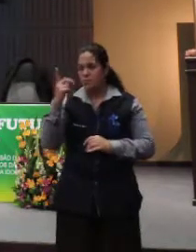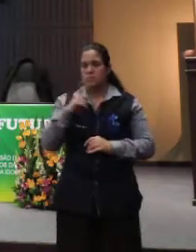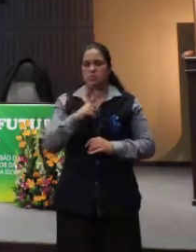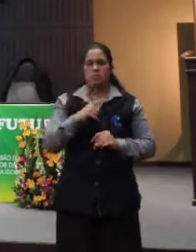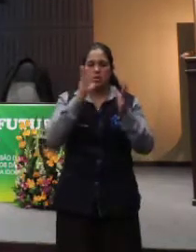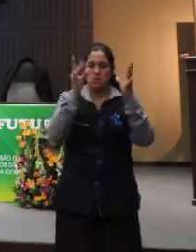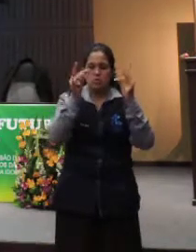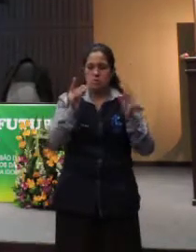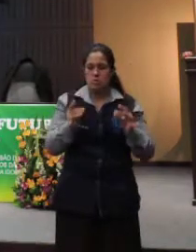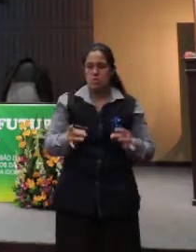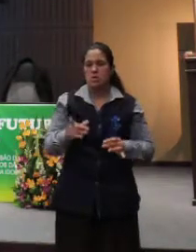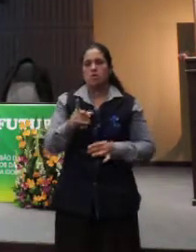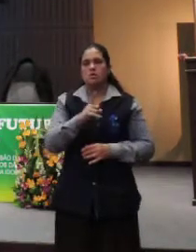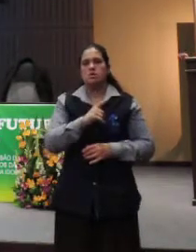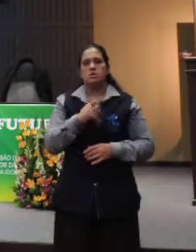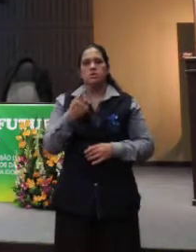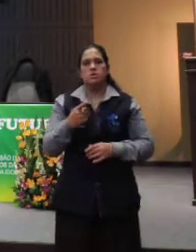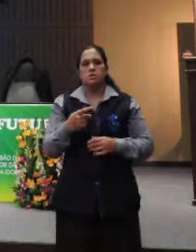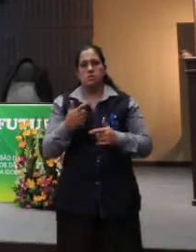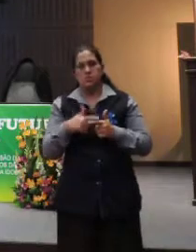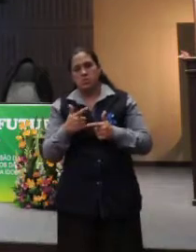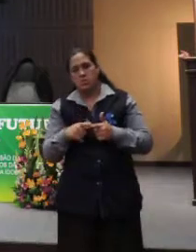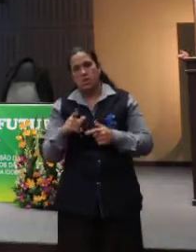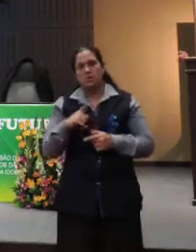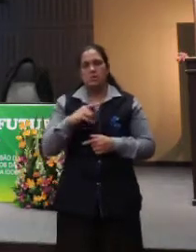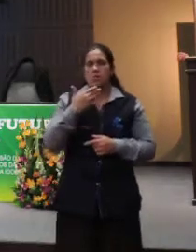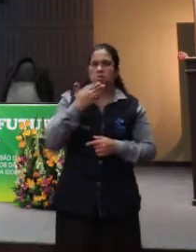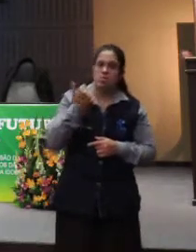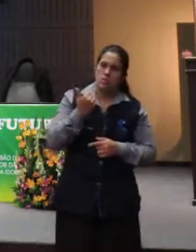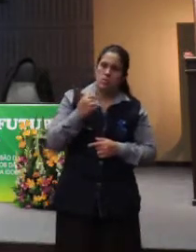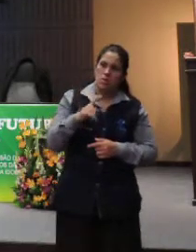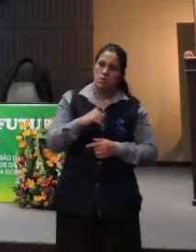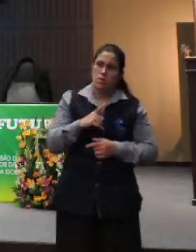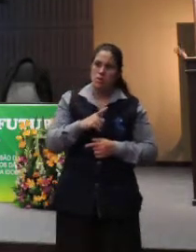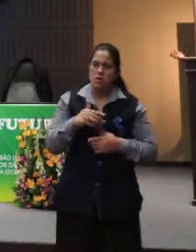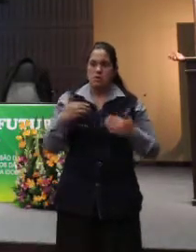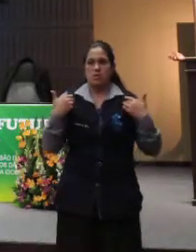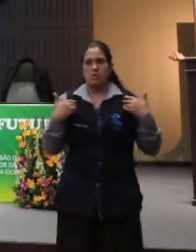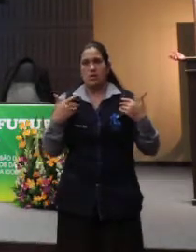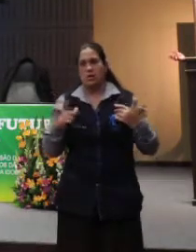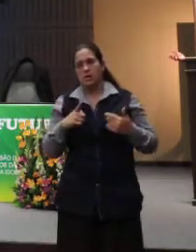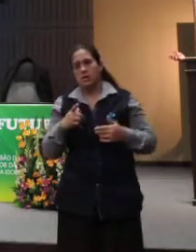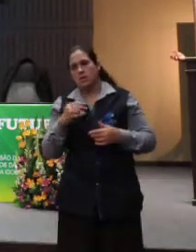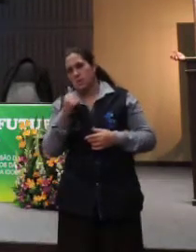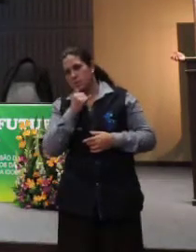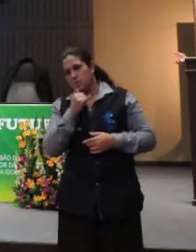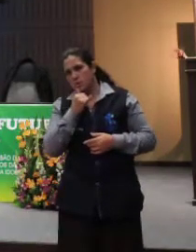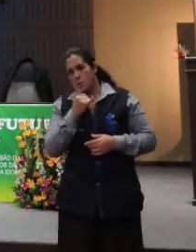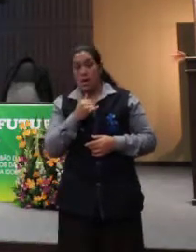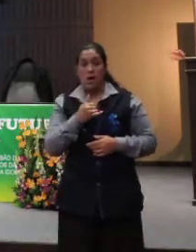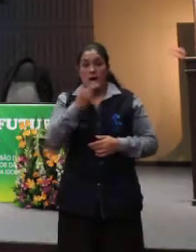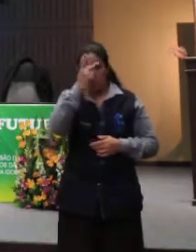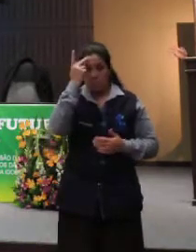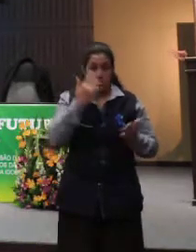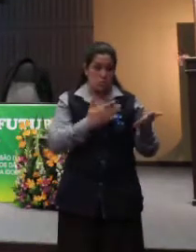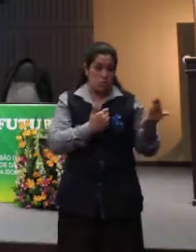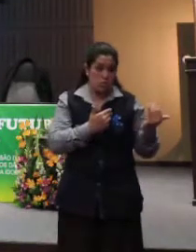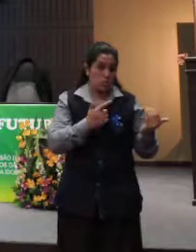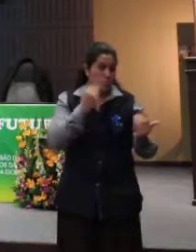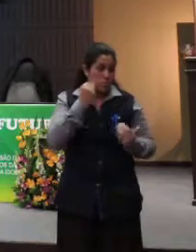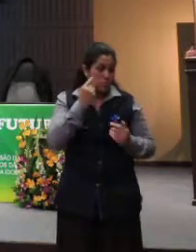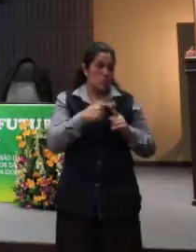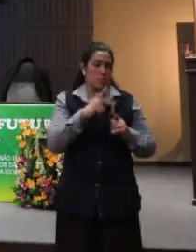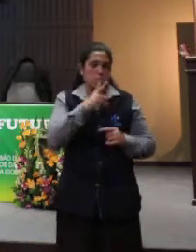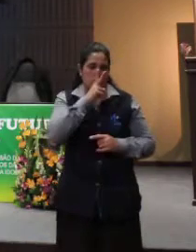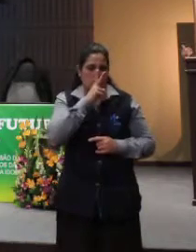glórias e problemas. Os seus ônus e bônus. Os mais jovens não têm a experiência, mas têm o vigor físico.